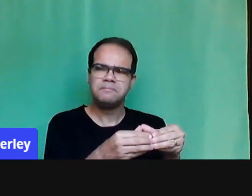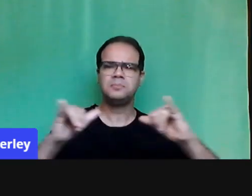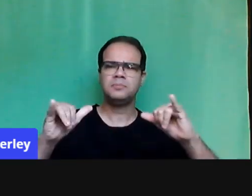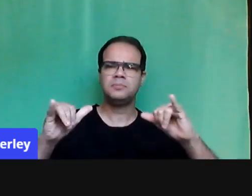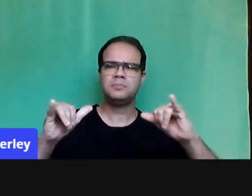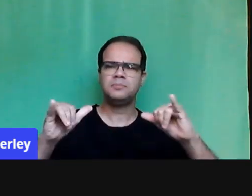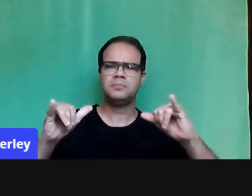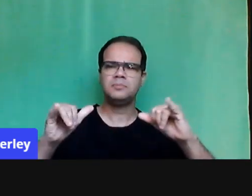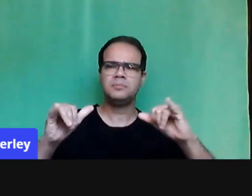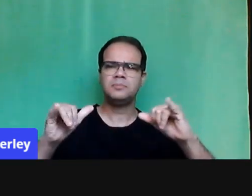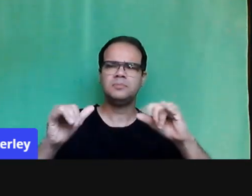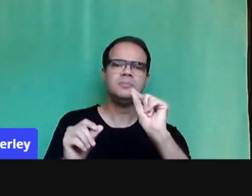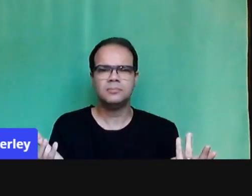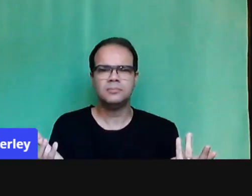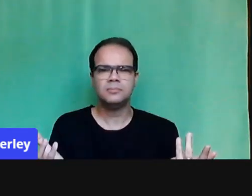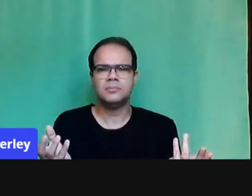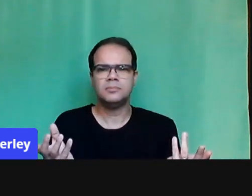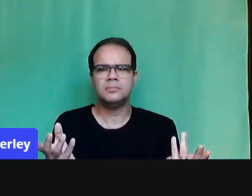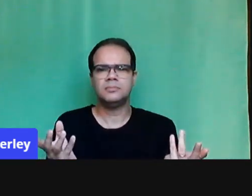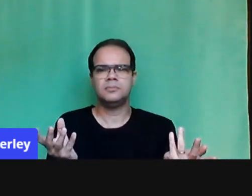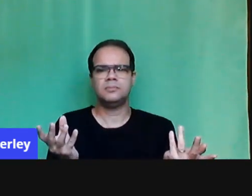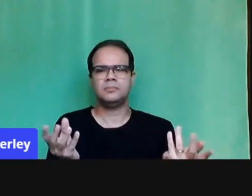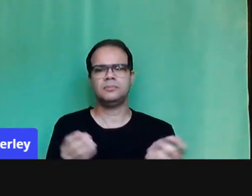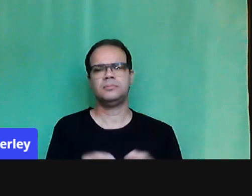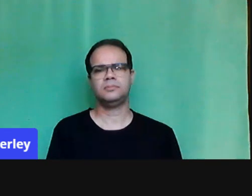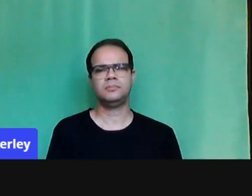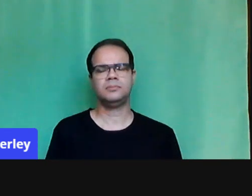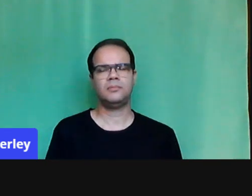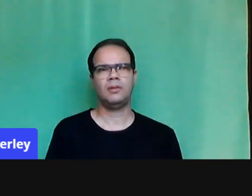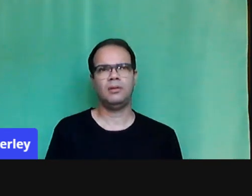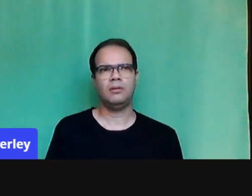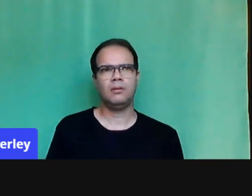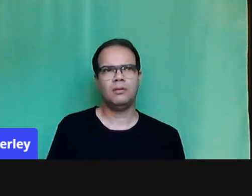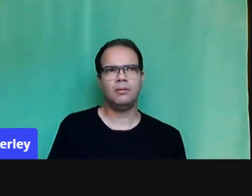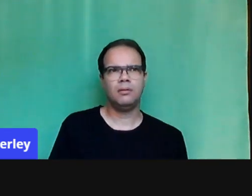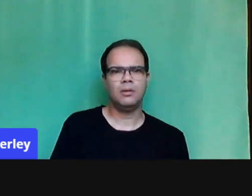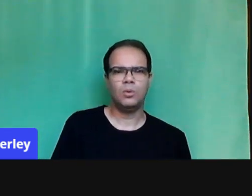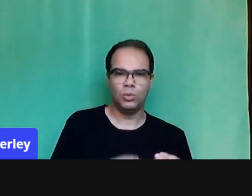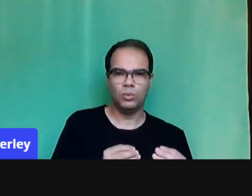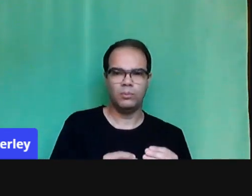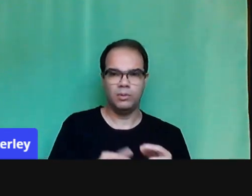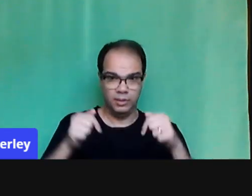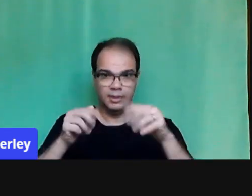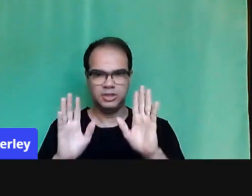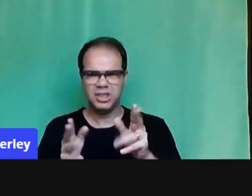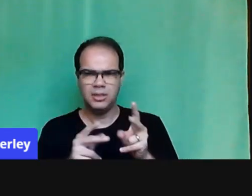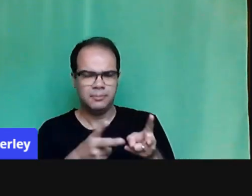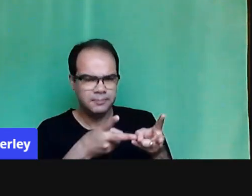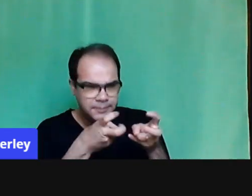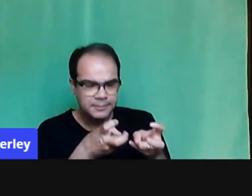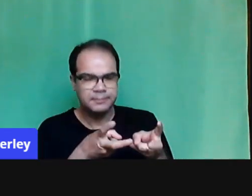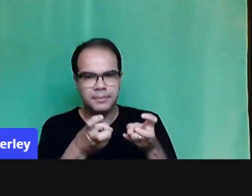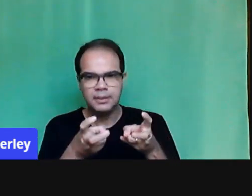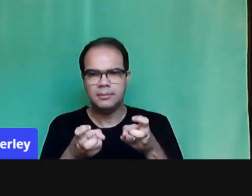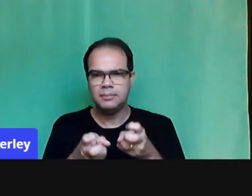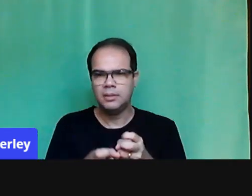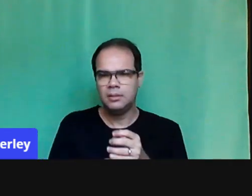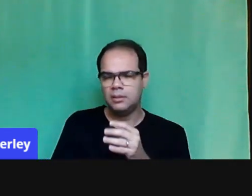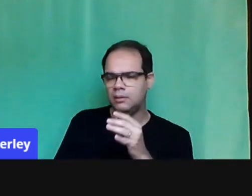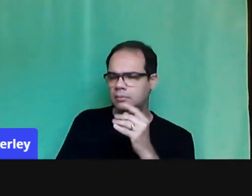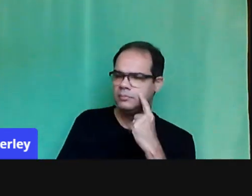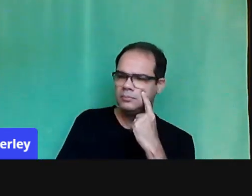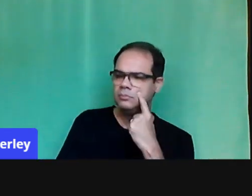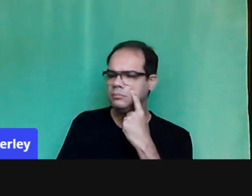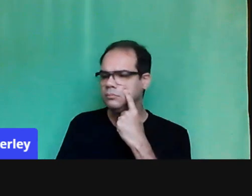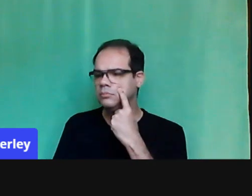que nós tínhamos isso como elementos de observação, né? Mas que a pesquisa traz como um dado